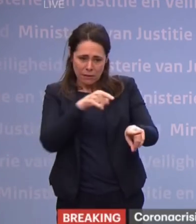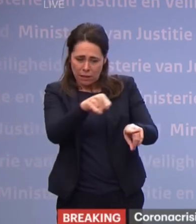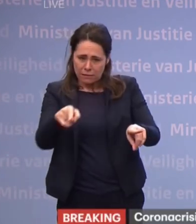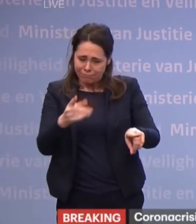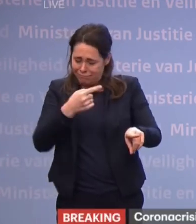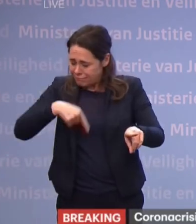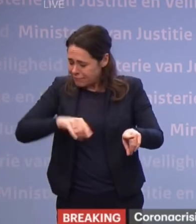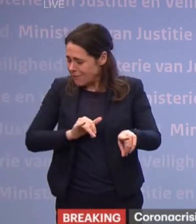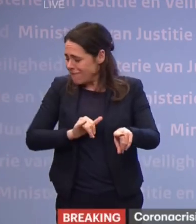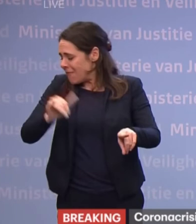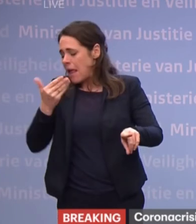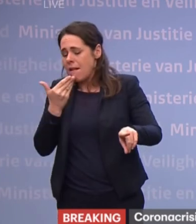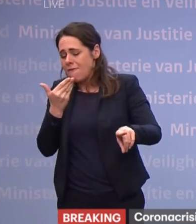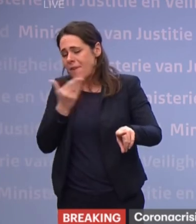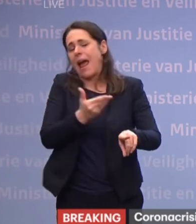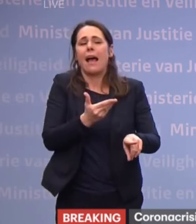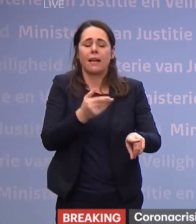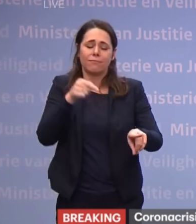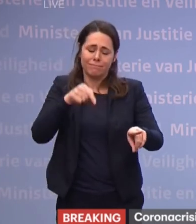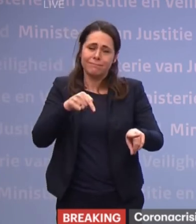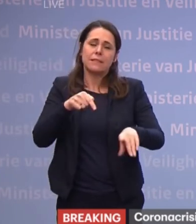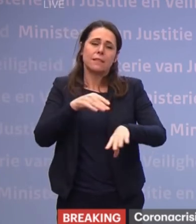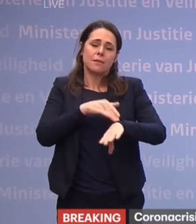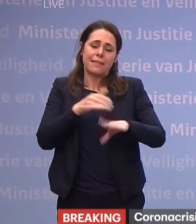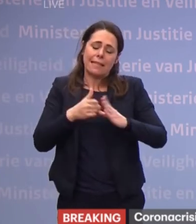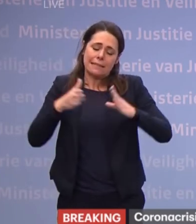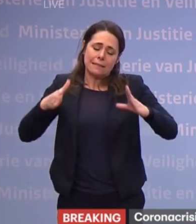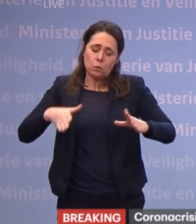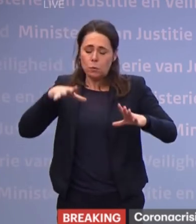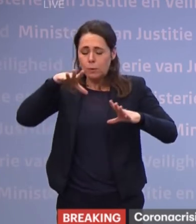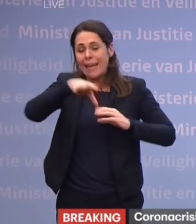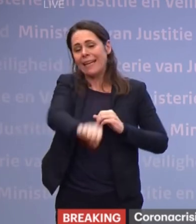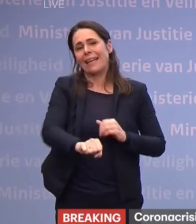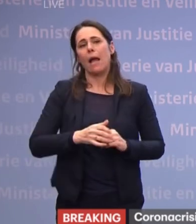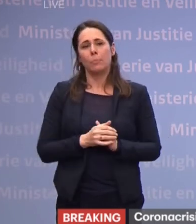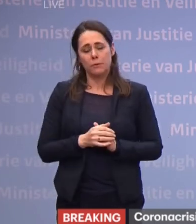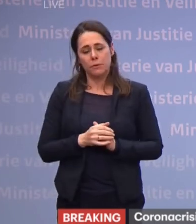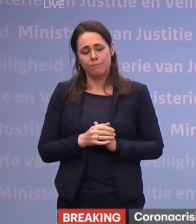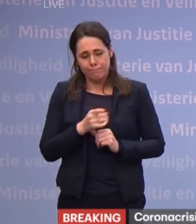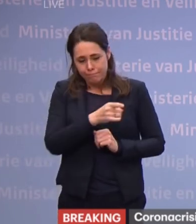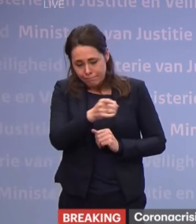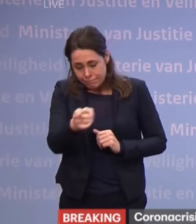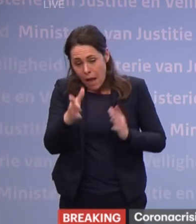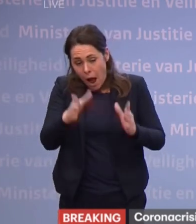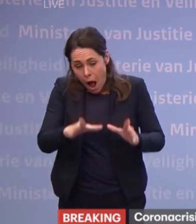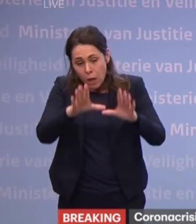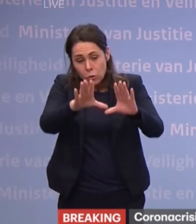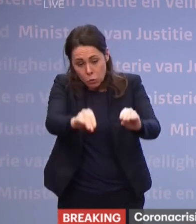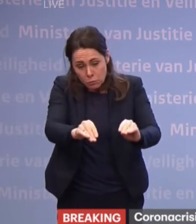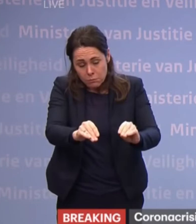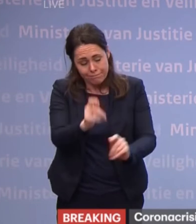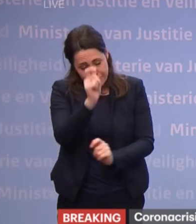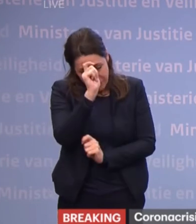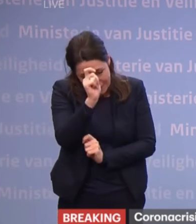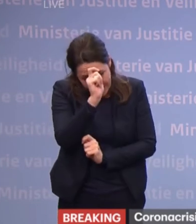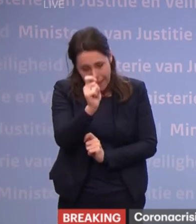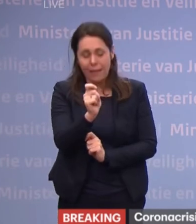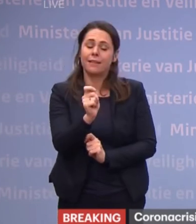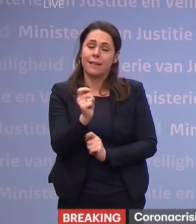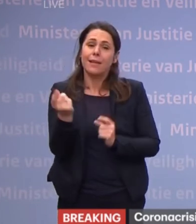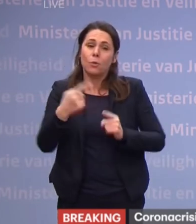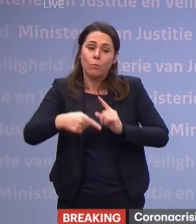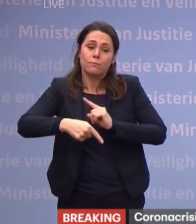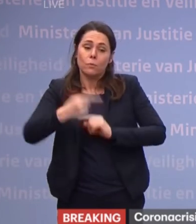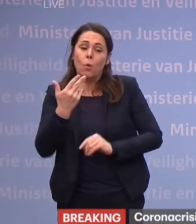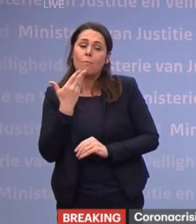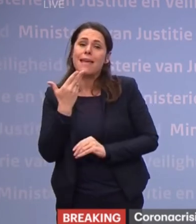ingrijpende tijden. Er is veel waardering en respect voor al datgene wat ze al hebben gedaan. En we weten dat we ook nog veel van ze zullen gaan